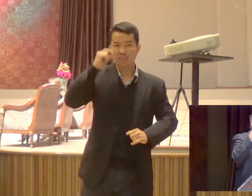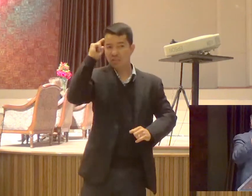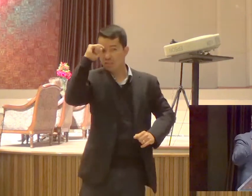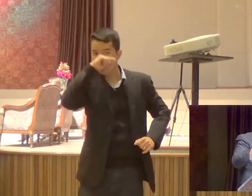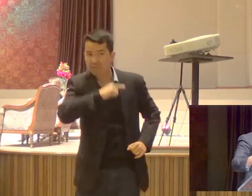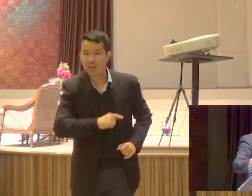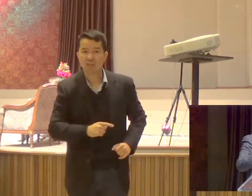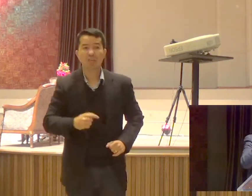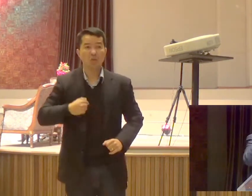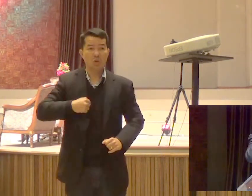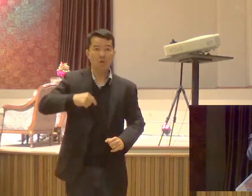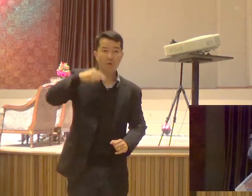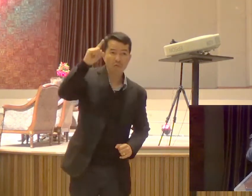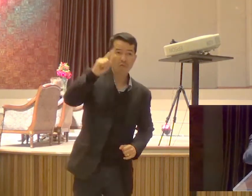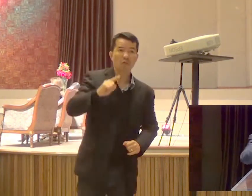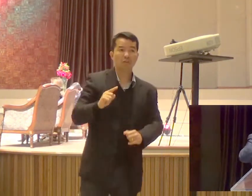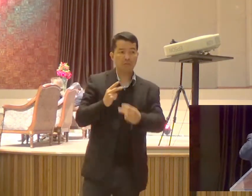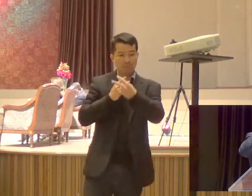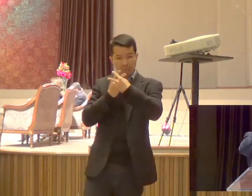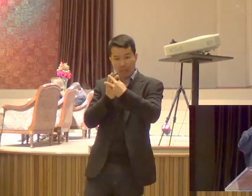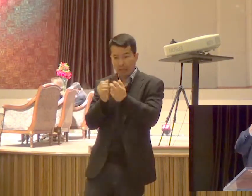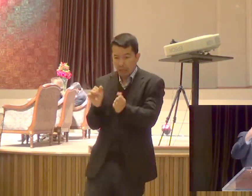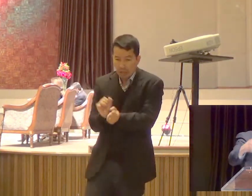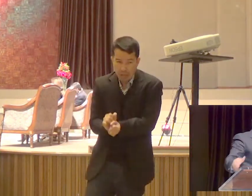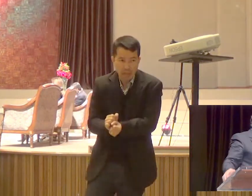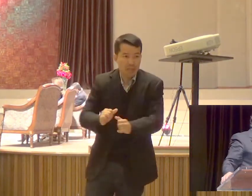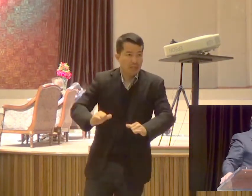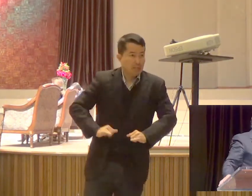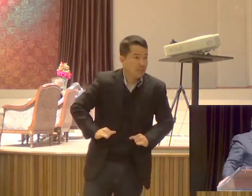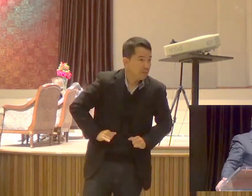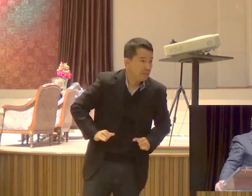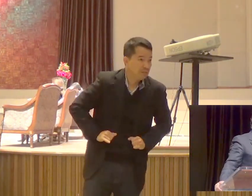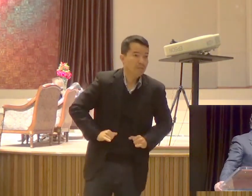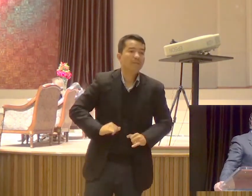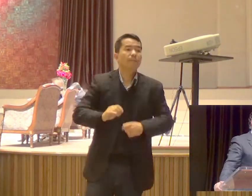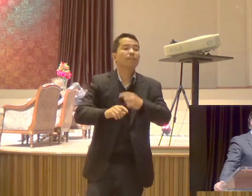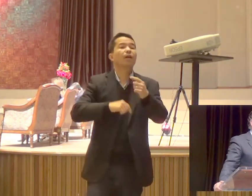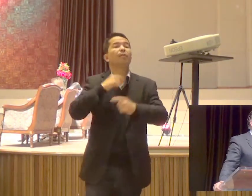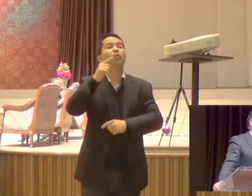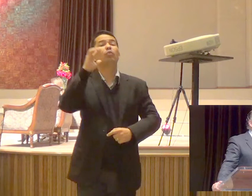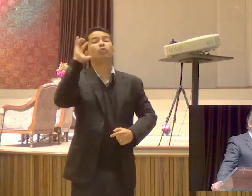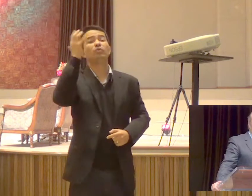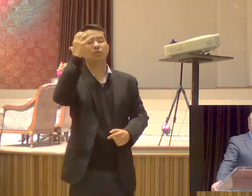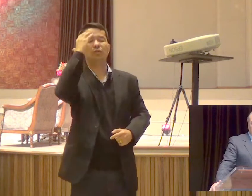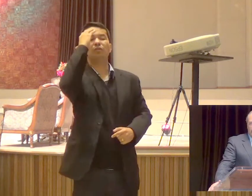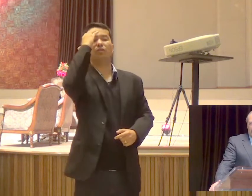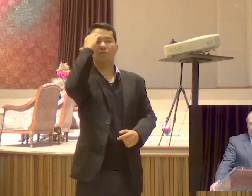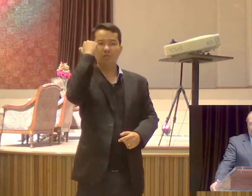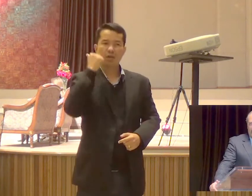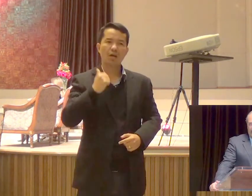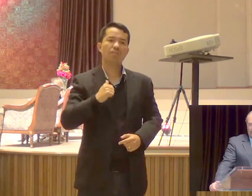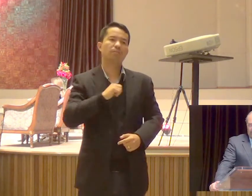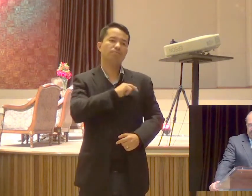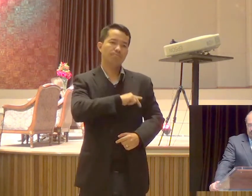serei detido, eu serei preso E consequentemente o apóstolo Paulo sabia Que o seu tempo estaria no fim